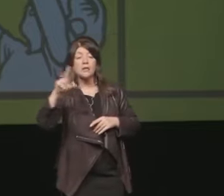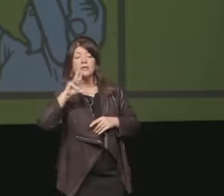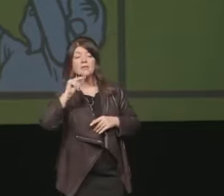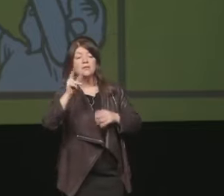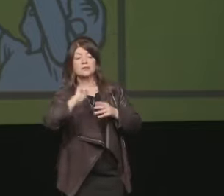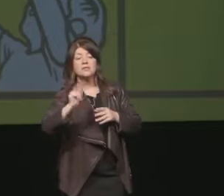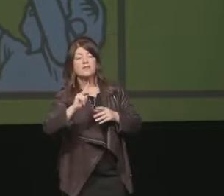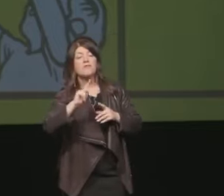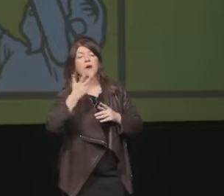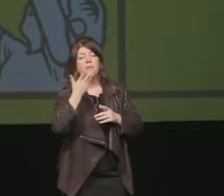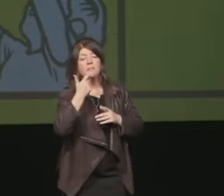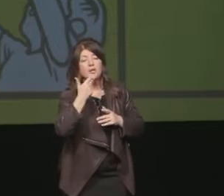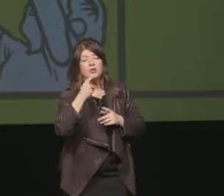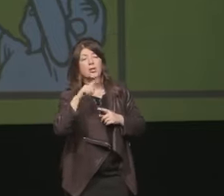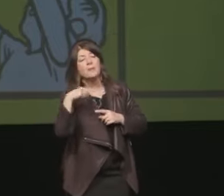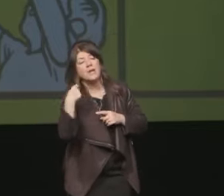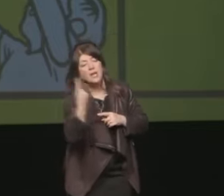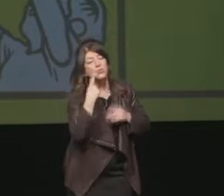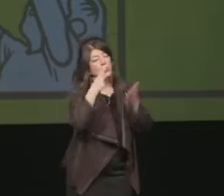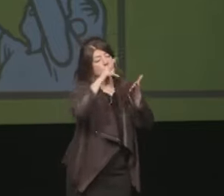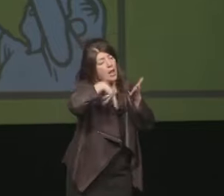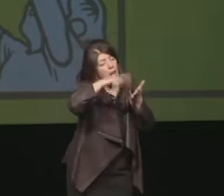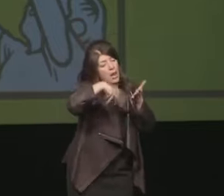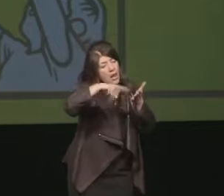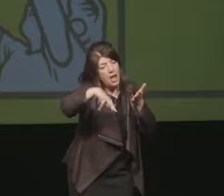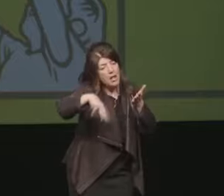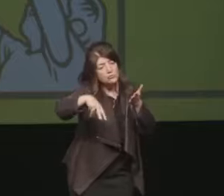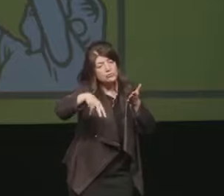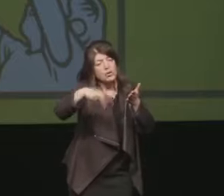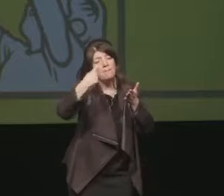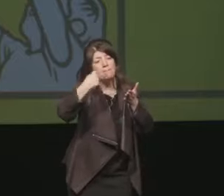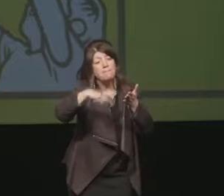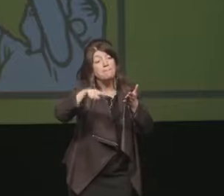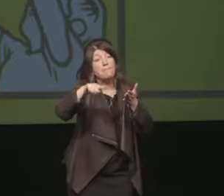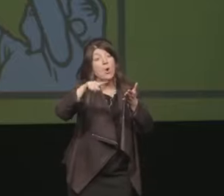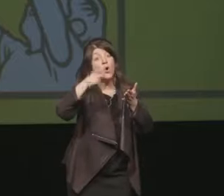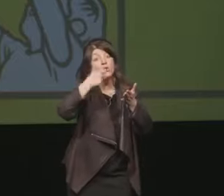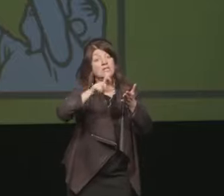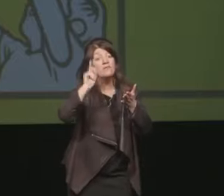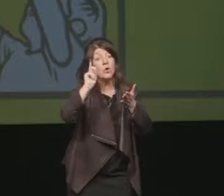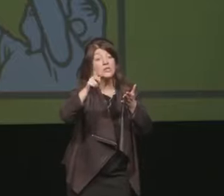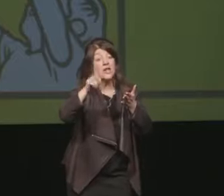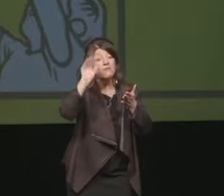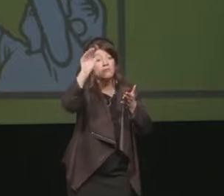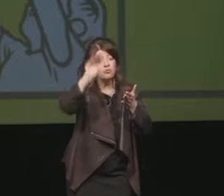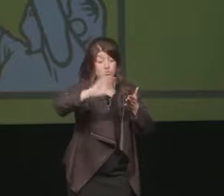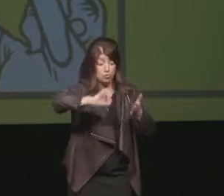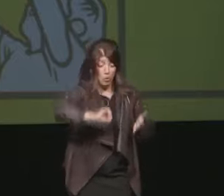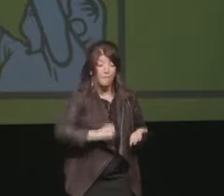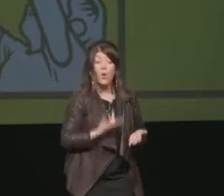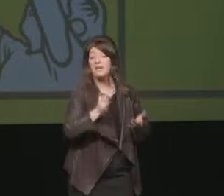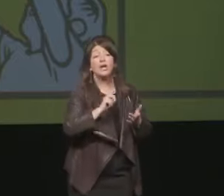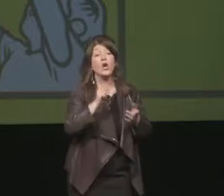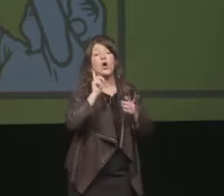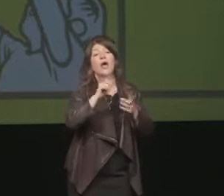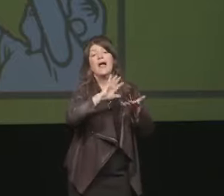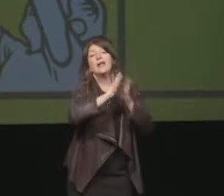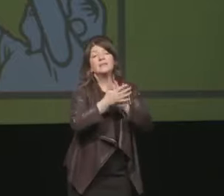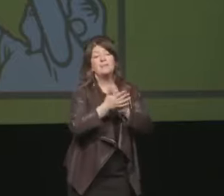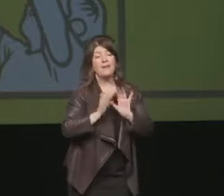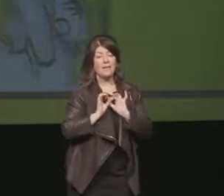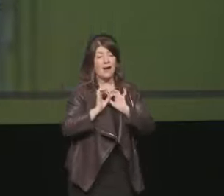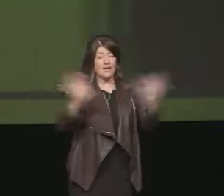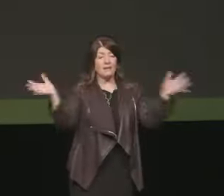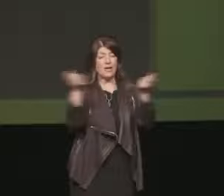scrittori ma perché nessuno sia più schiavo e io è questo che vi auguro che il sole splenda sul